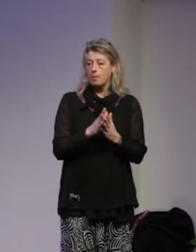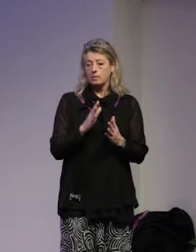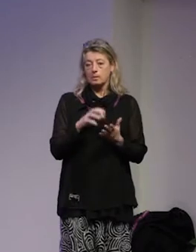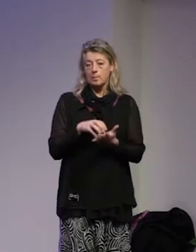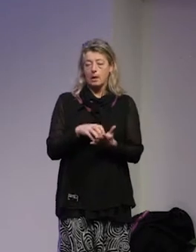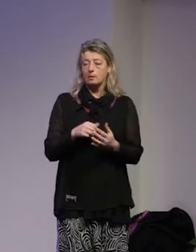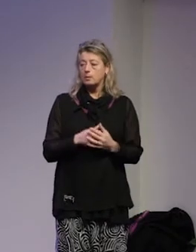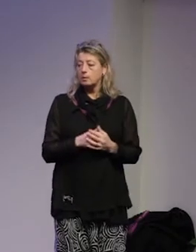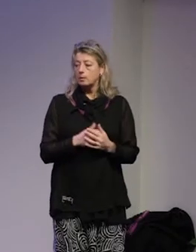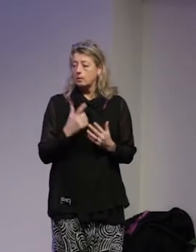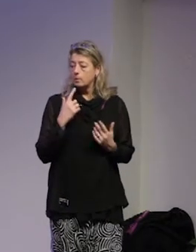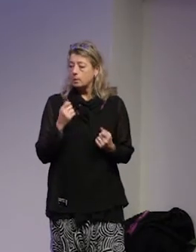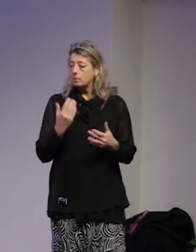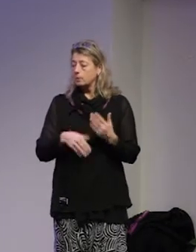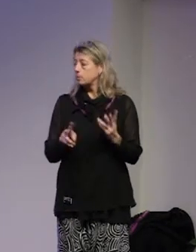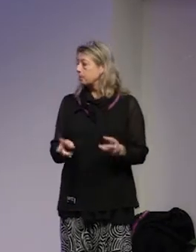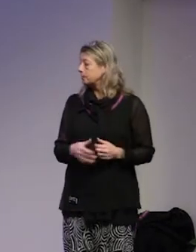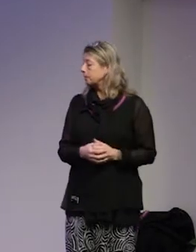jag tror jag slutar där